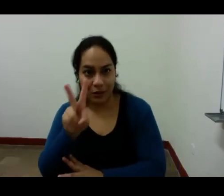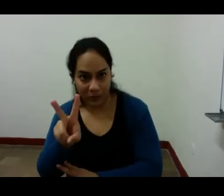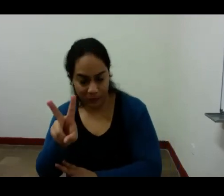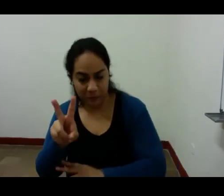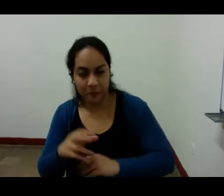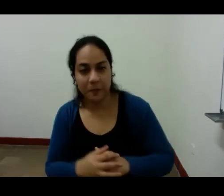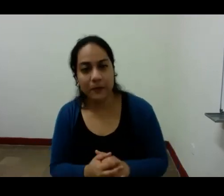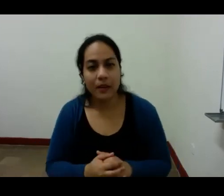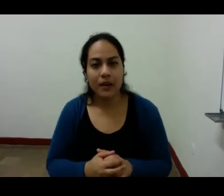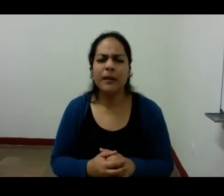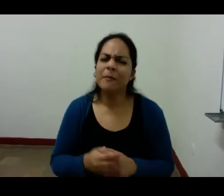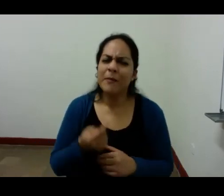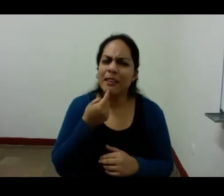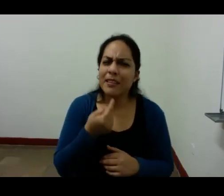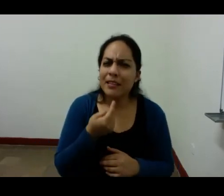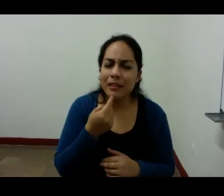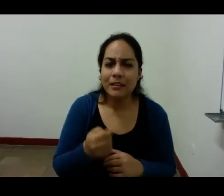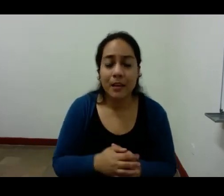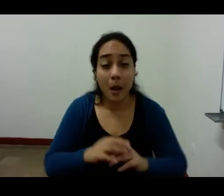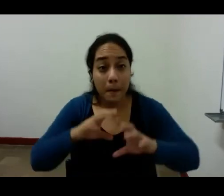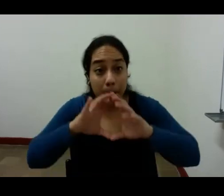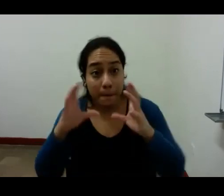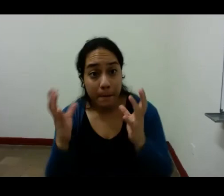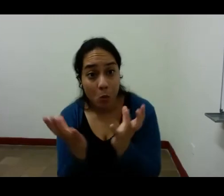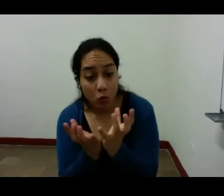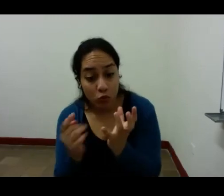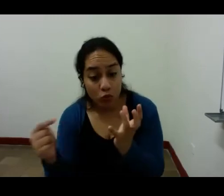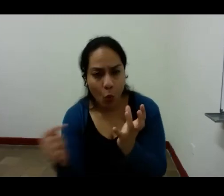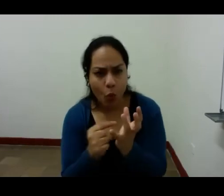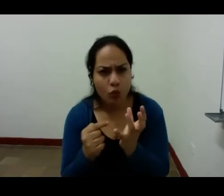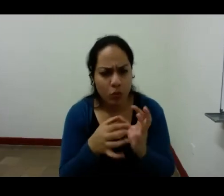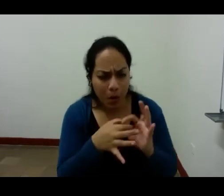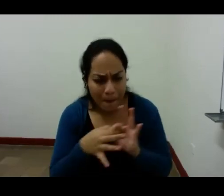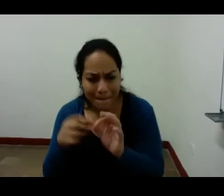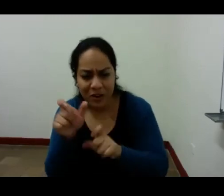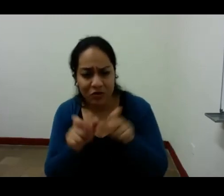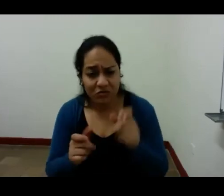dice que el mundo pertenece a los que no sienten